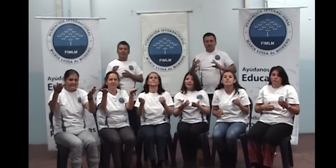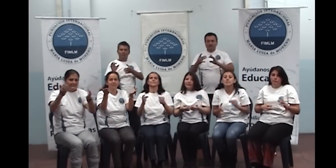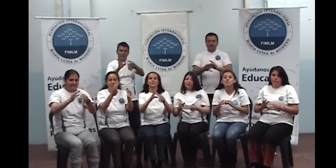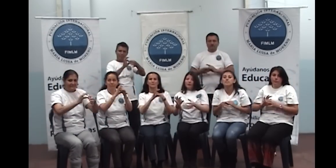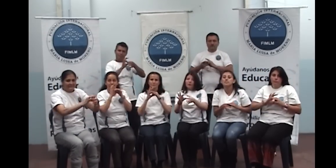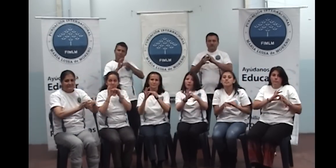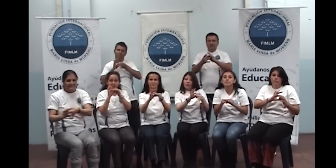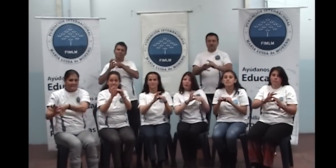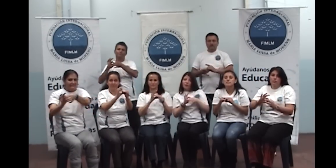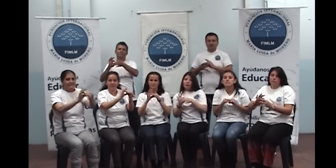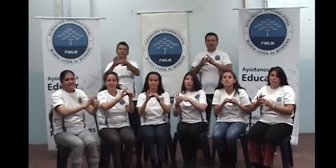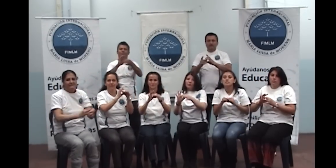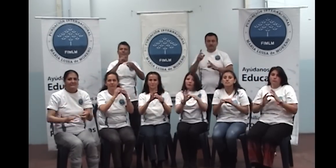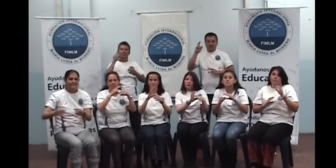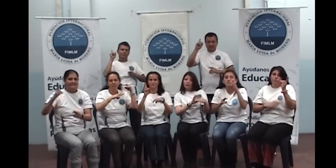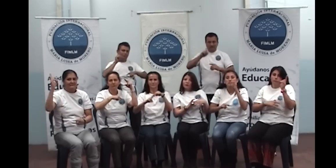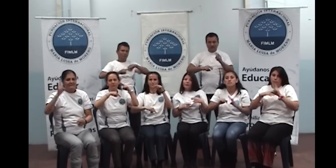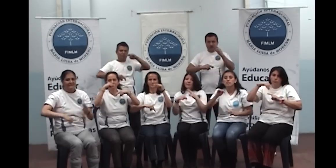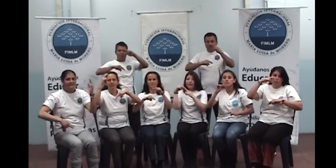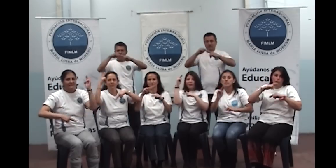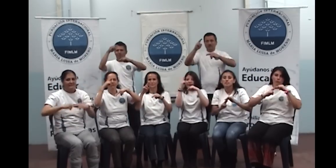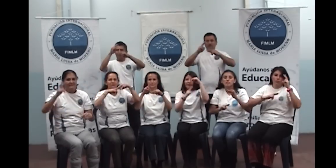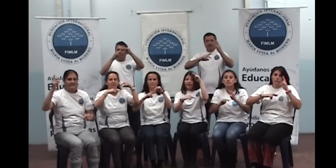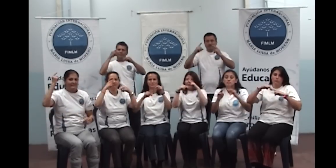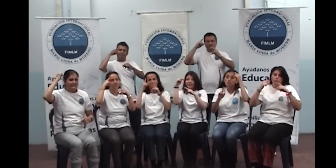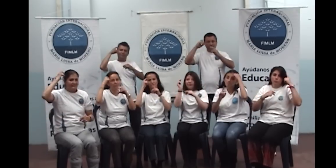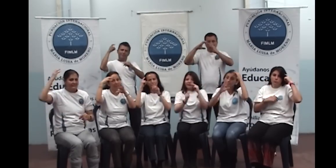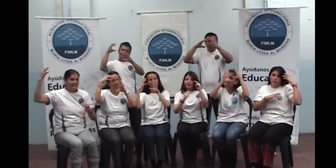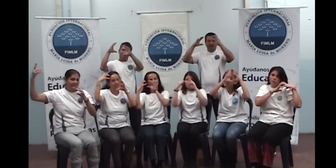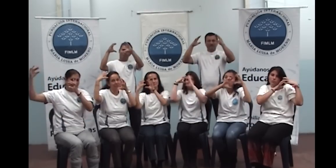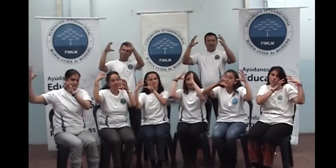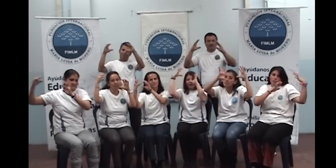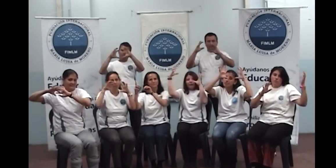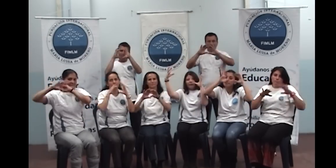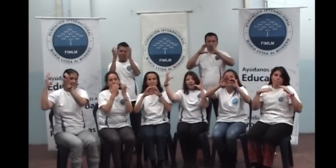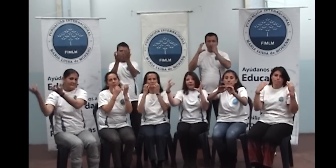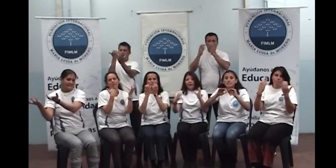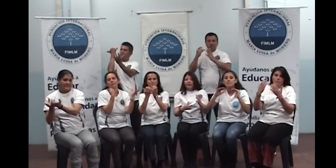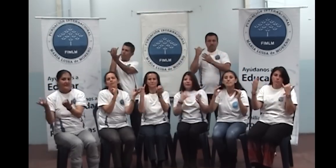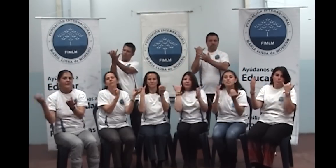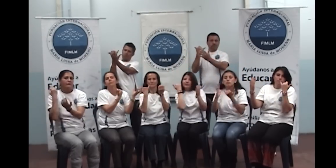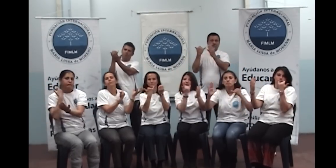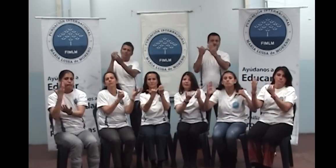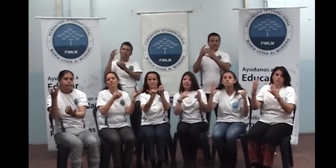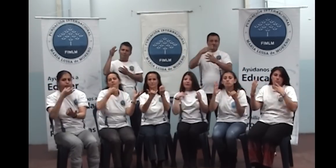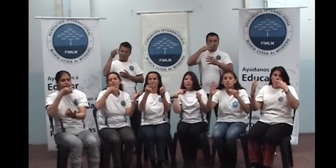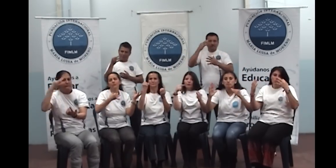Fabriquemos sueños en un mundo real en donde tu fuerza se unan